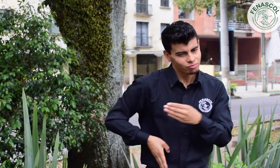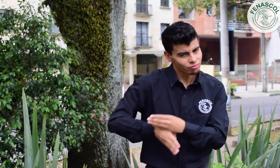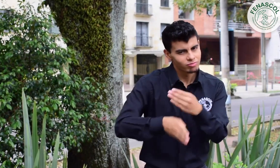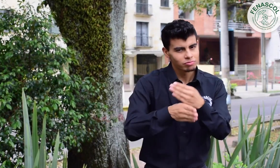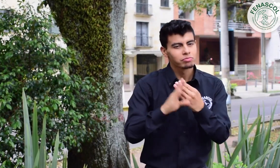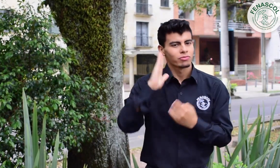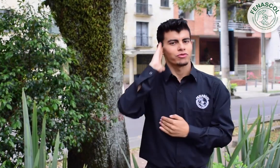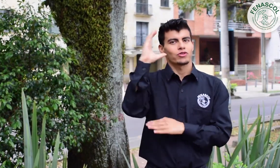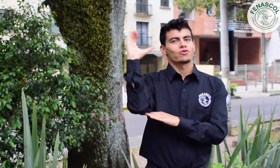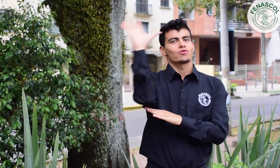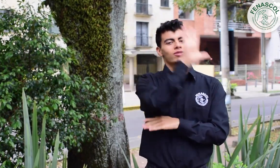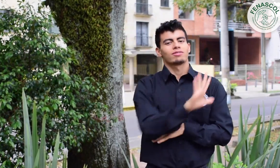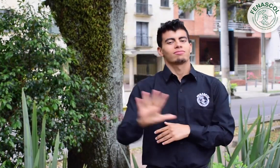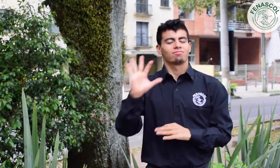que Colombia sea un mejor país.